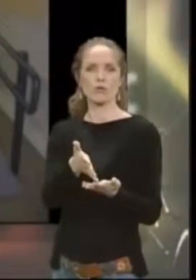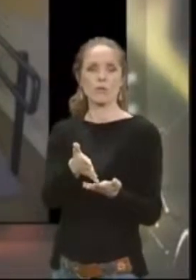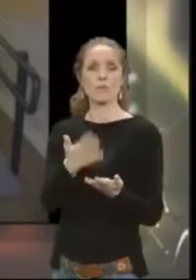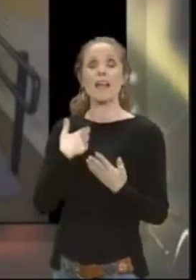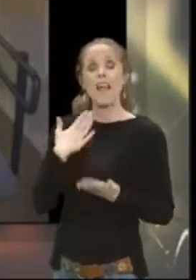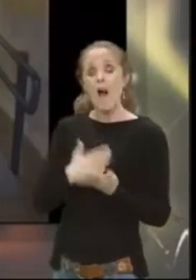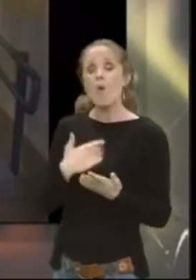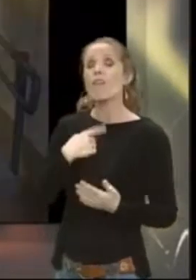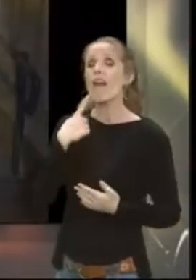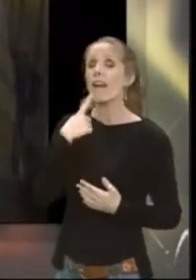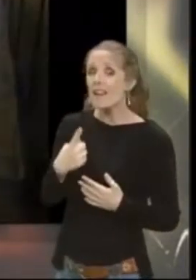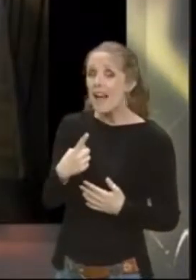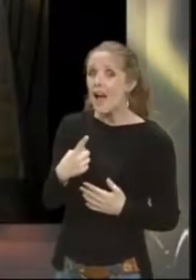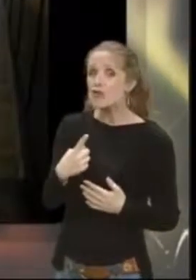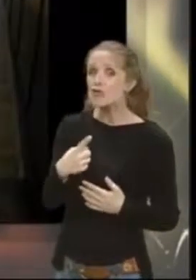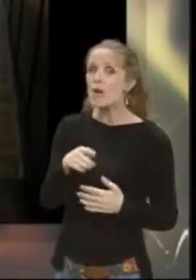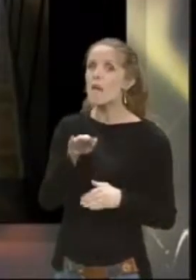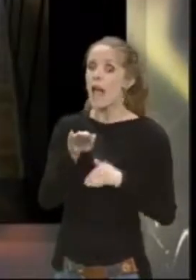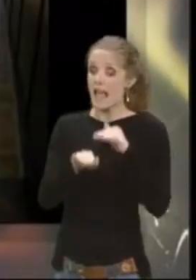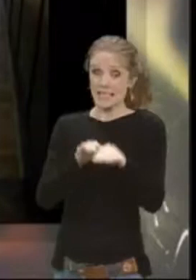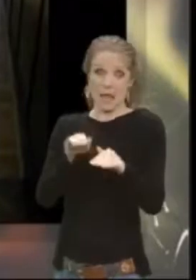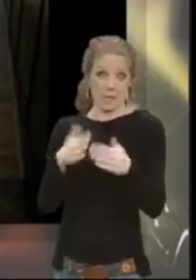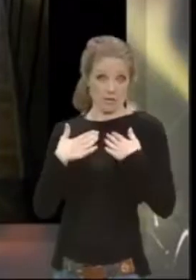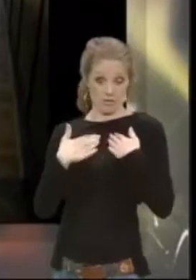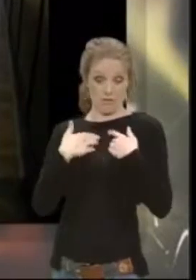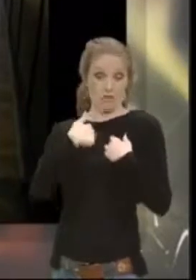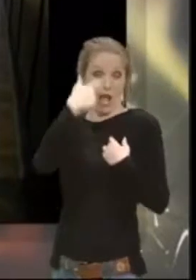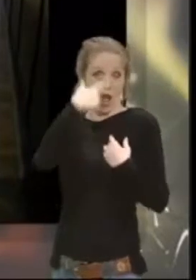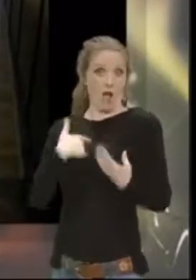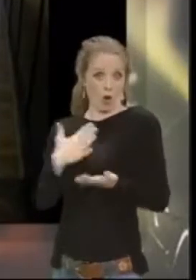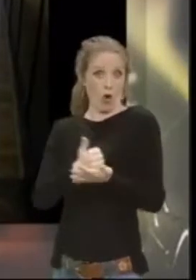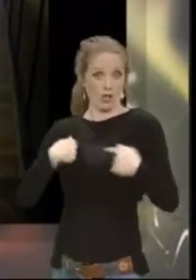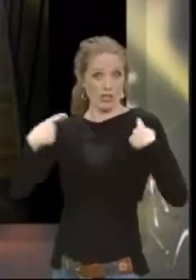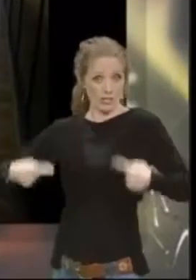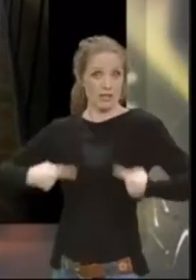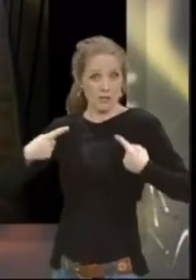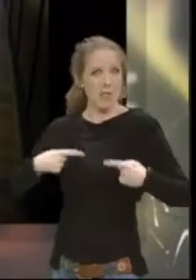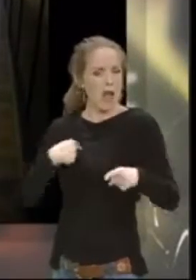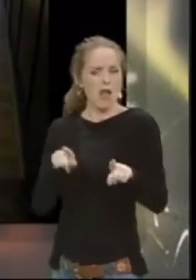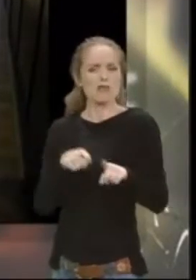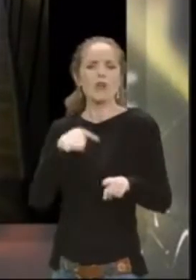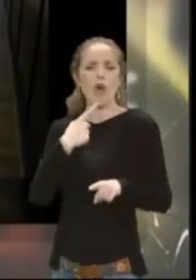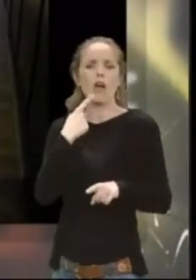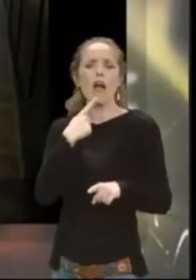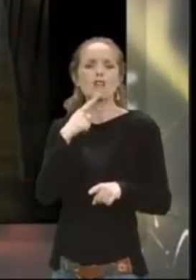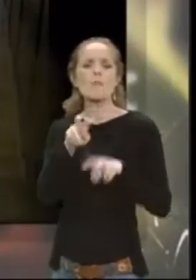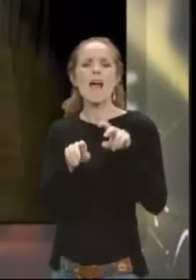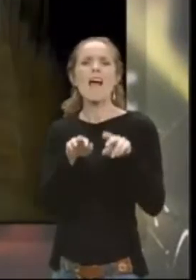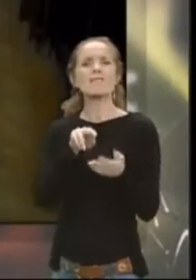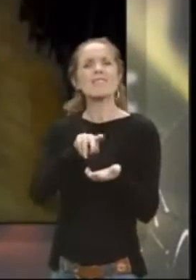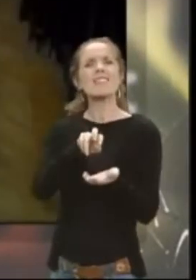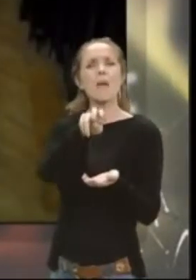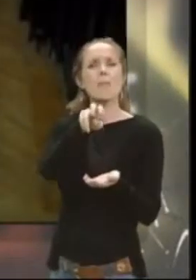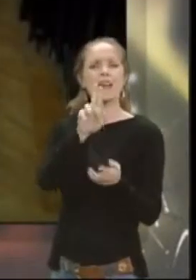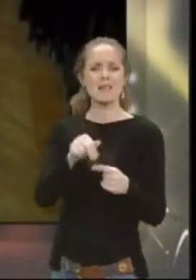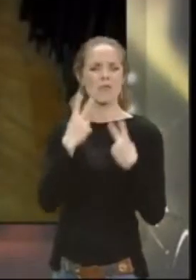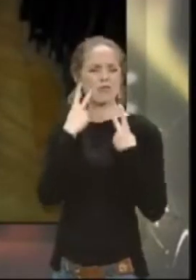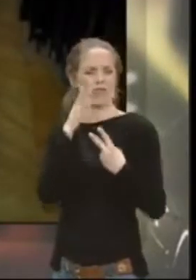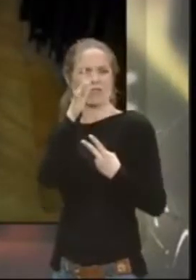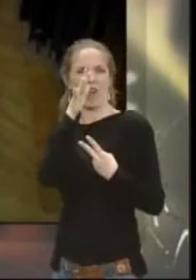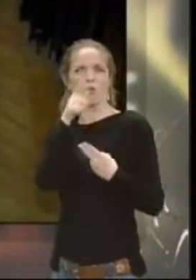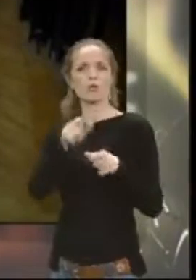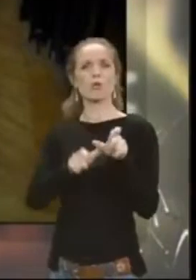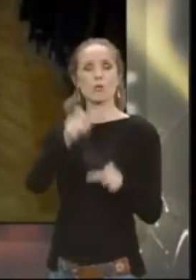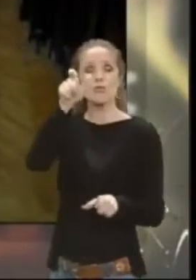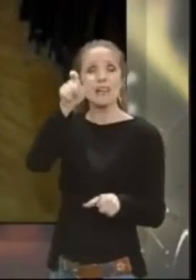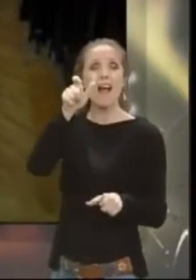uvek kažem, stepenice takođe po meni, kao korisnici valitskih kulica, mogu da naruše ulaz neke zgrade, ali zapravo